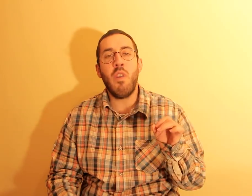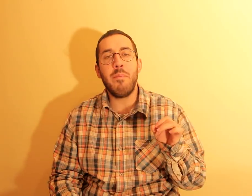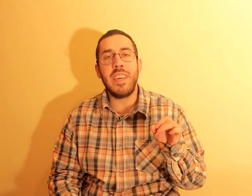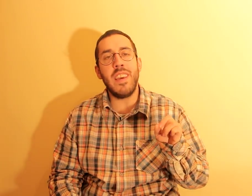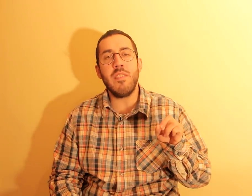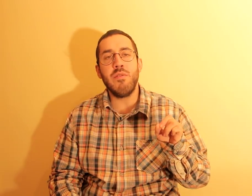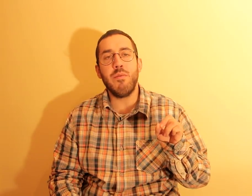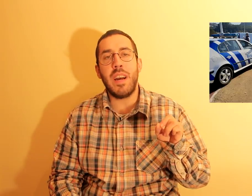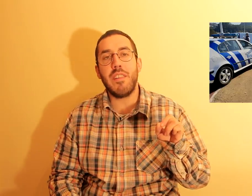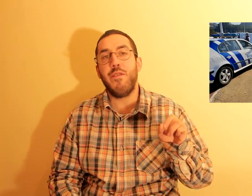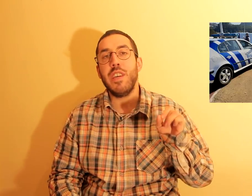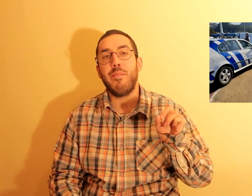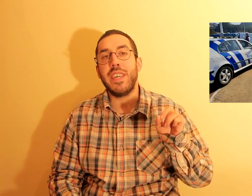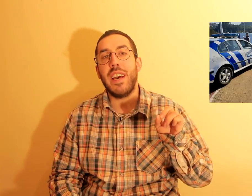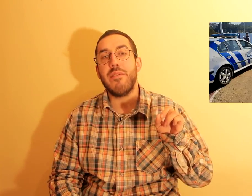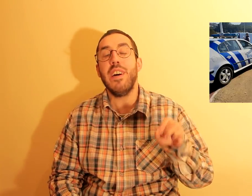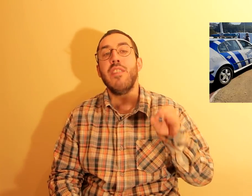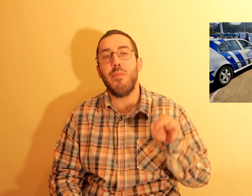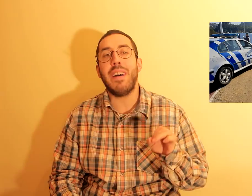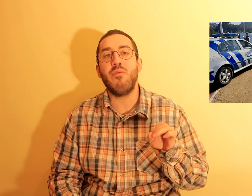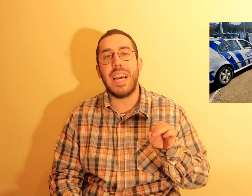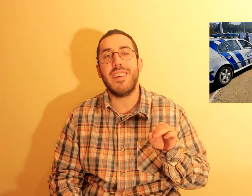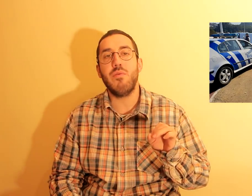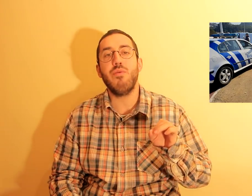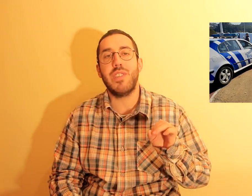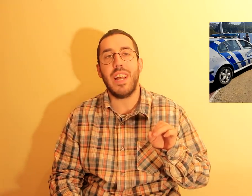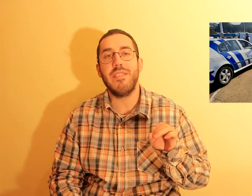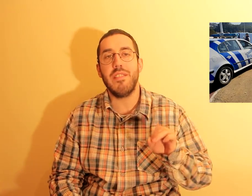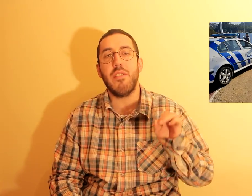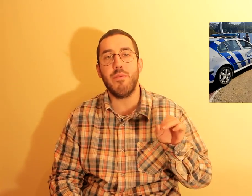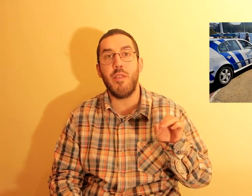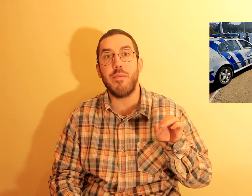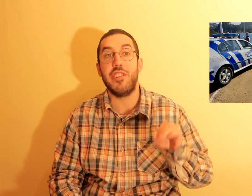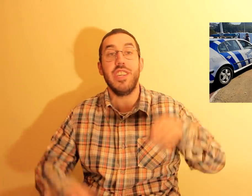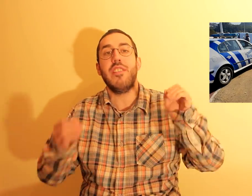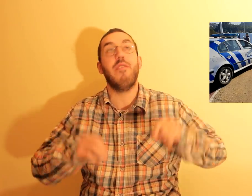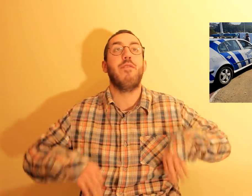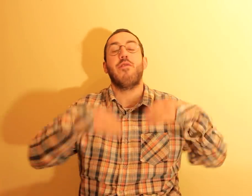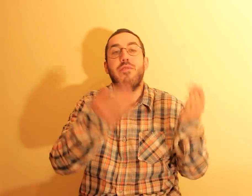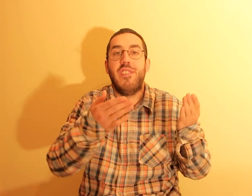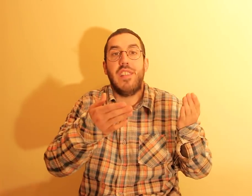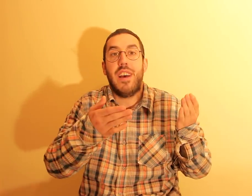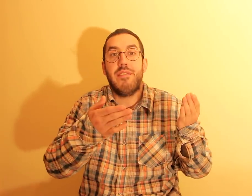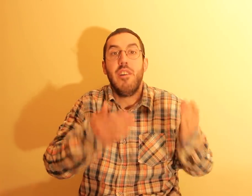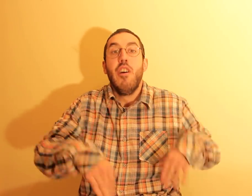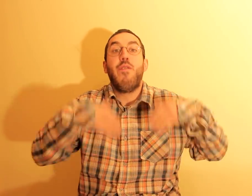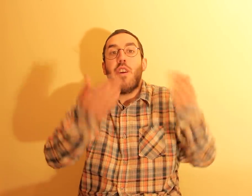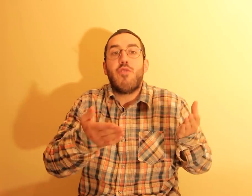homem em Gondomar foi apanhado a roubar um carro num estado de automóveis. E então foi condenado, foi ao